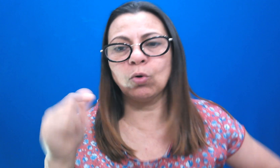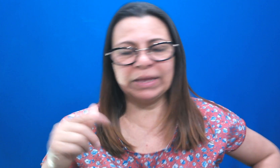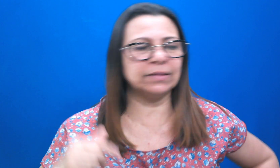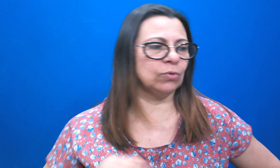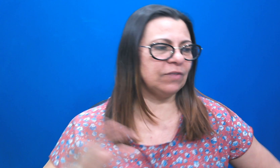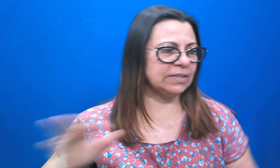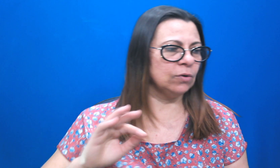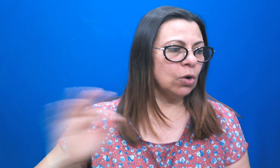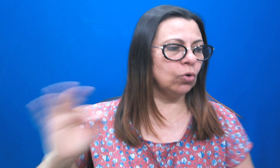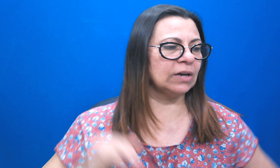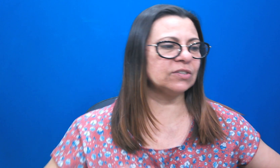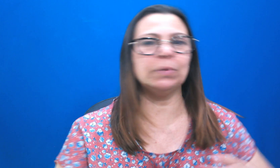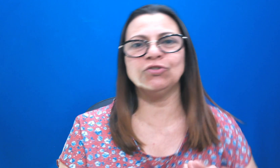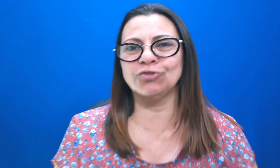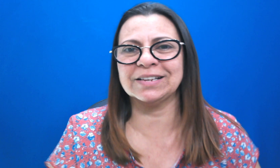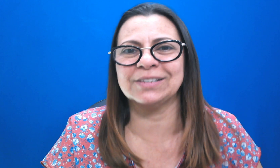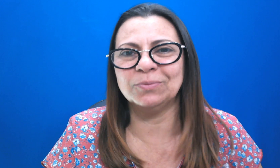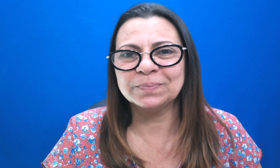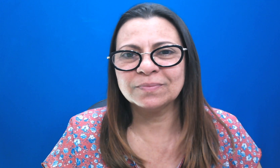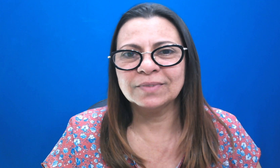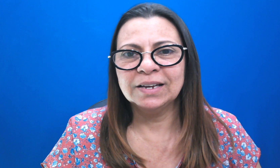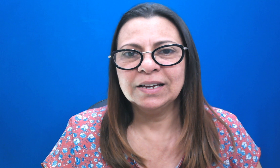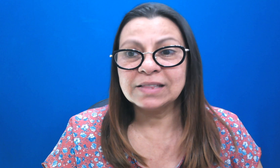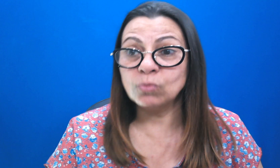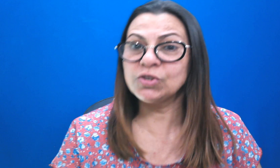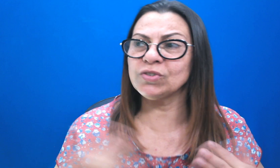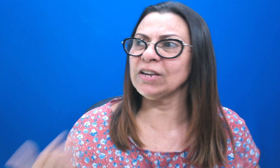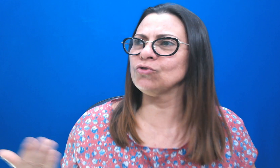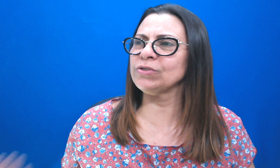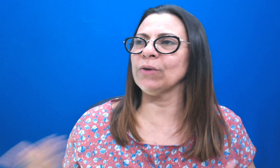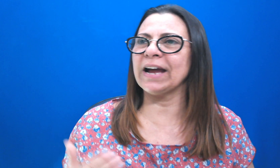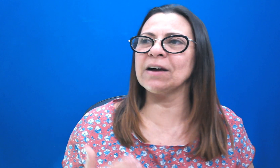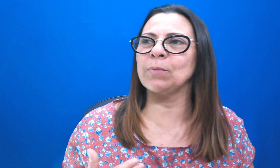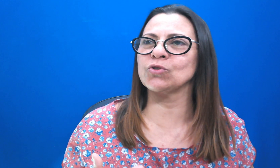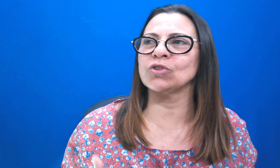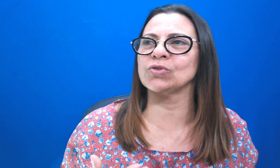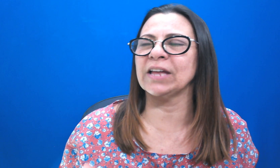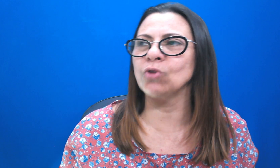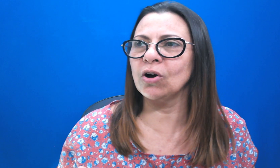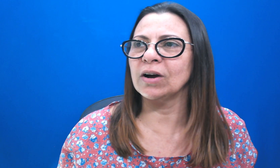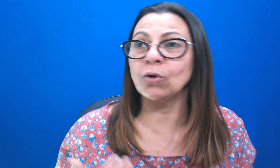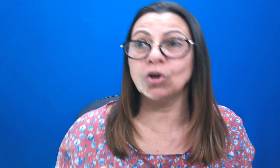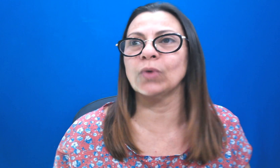comentando aí, colocando o seu pedido de oração. Então, se os anjos do Senhor acampam ao nosso